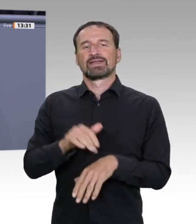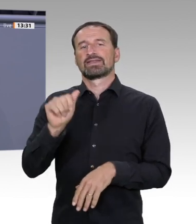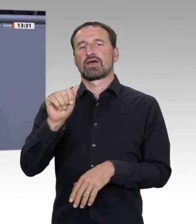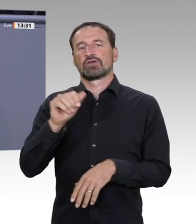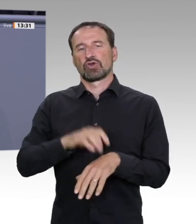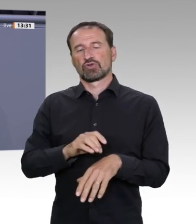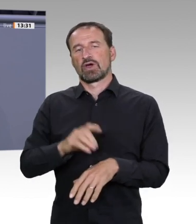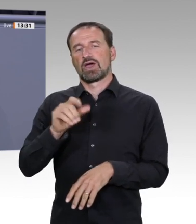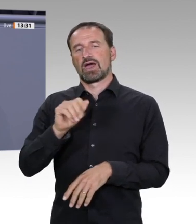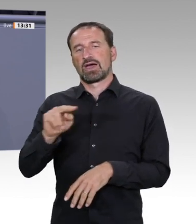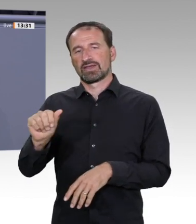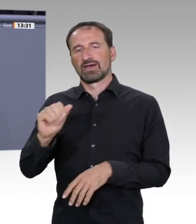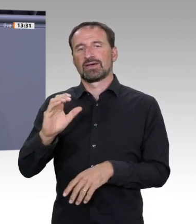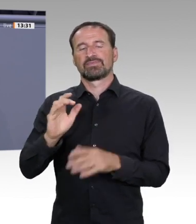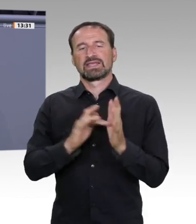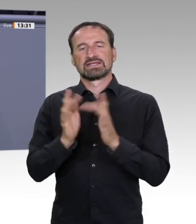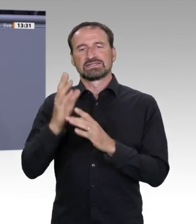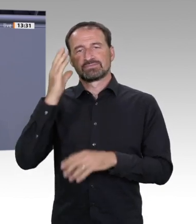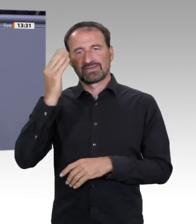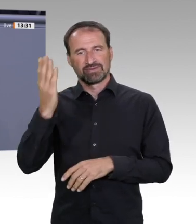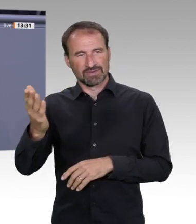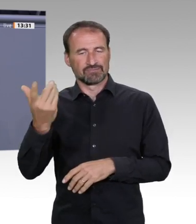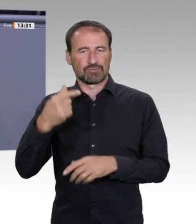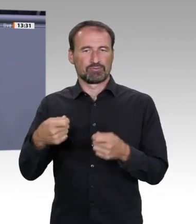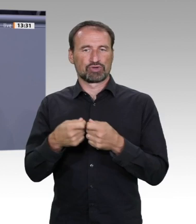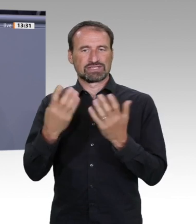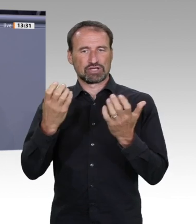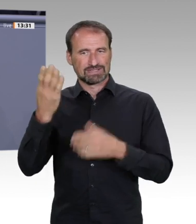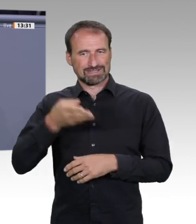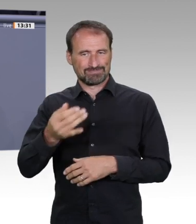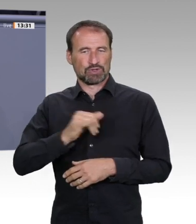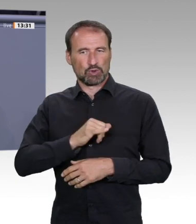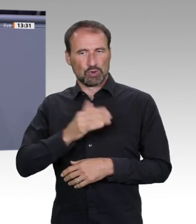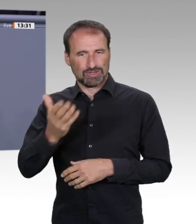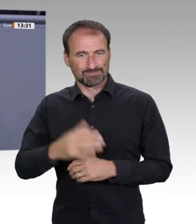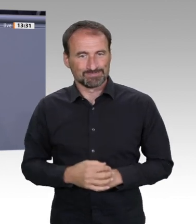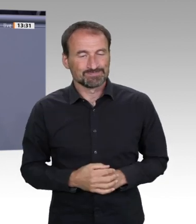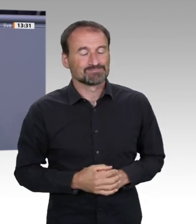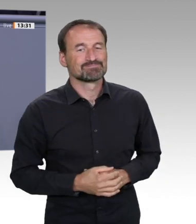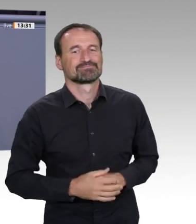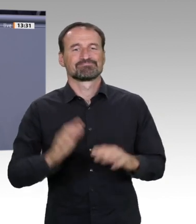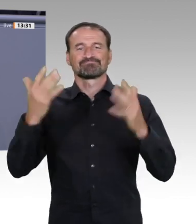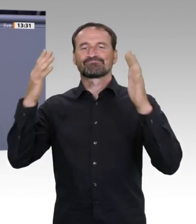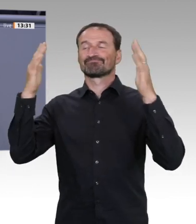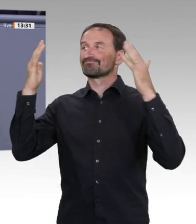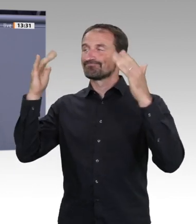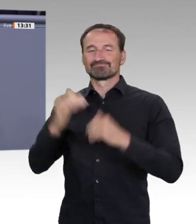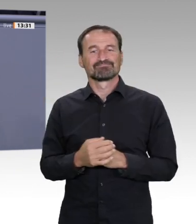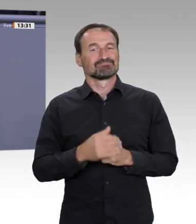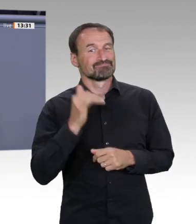Und was wir heute hier hören, klingt ja alles sehr nachhaltig, aber was die Bundesregierung den Scientists for Futures, wie sie sich ja auch nennen,